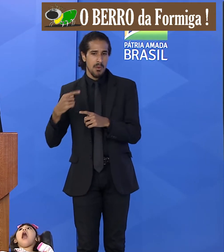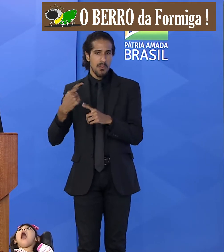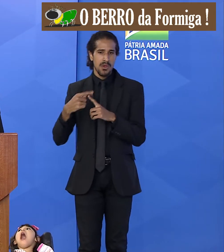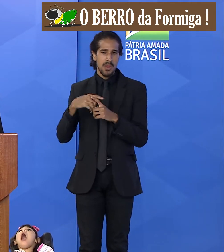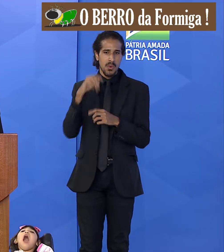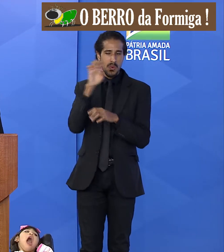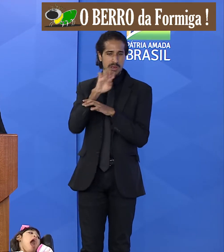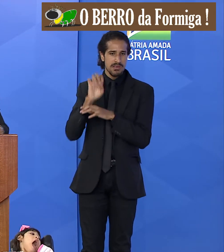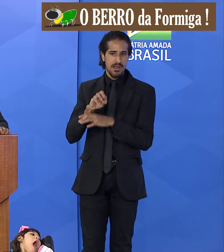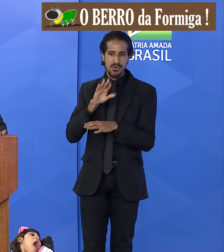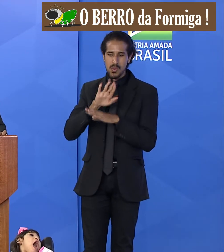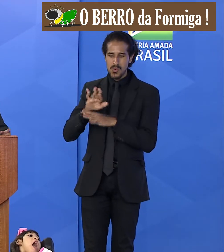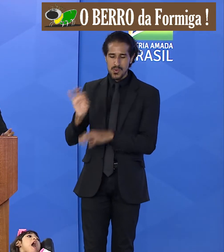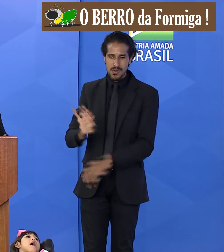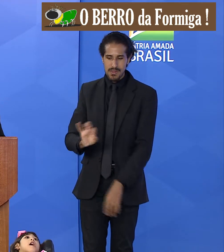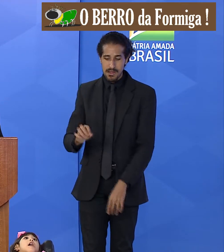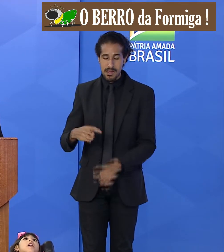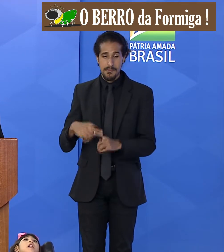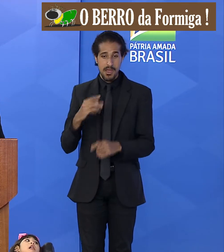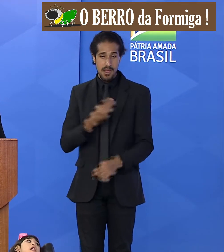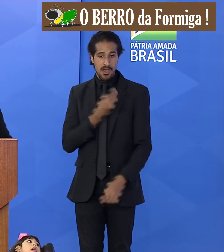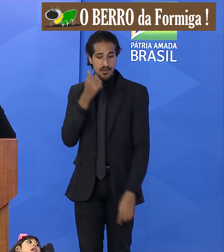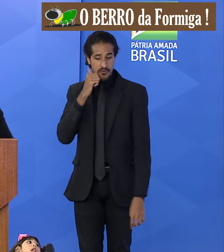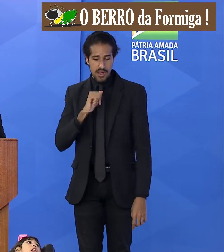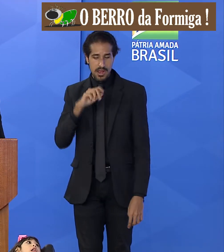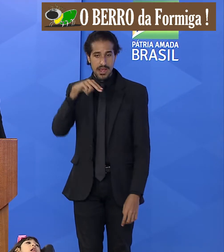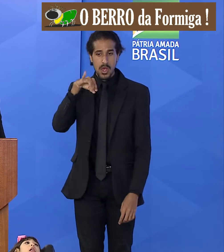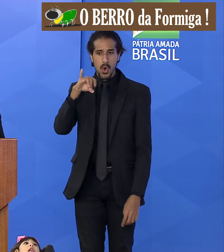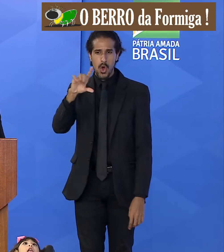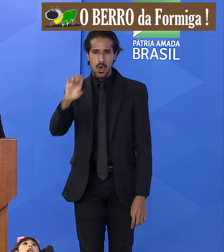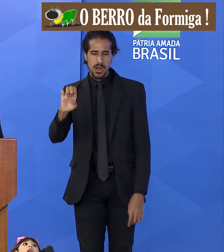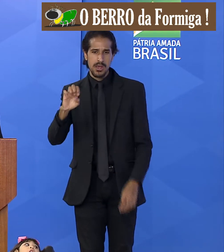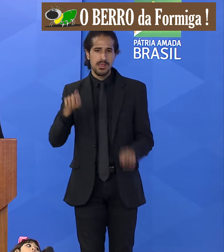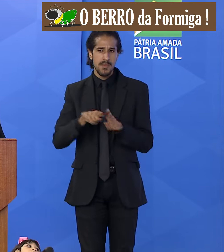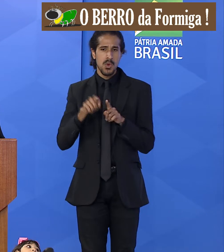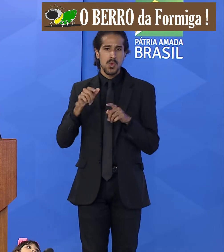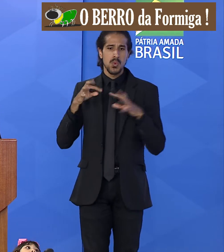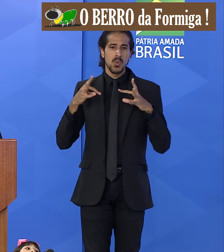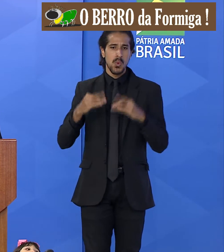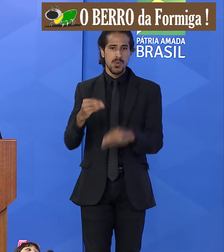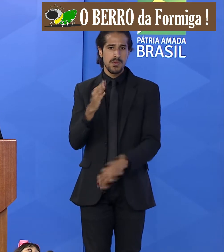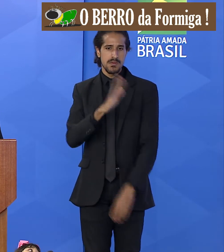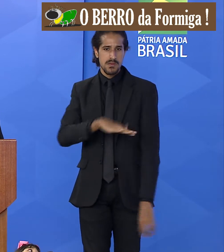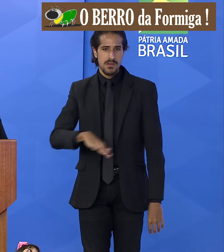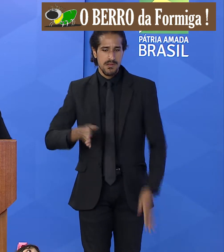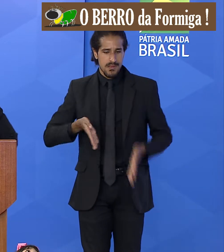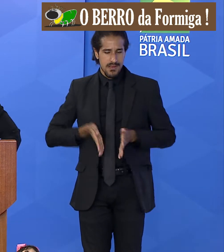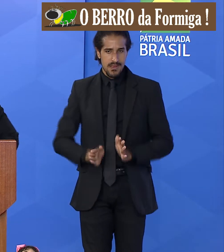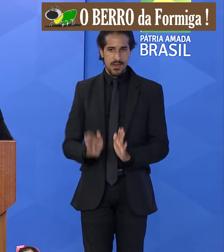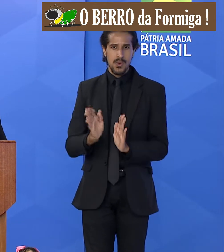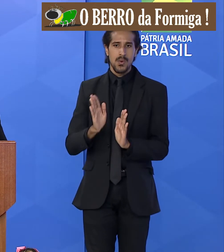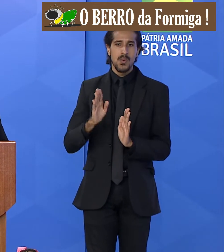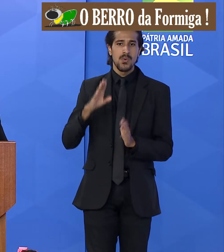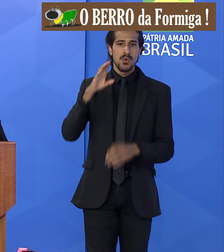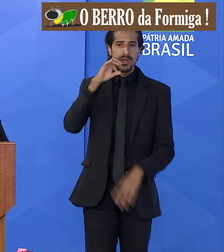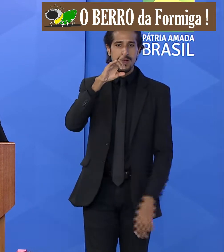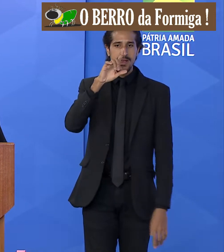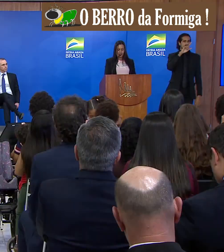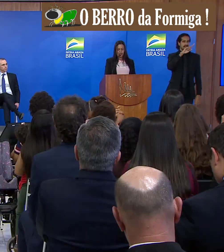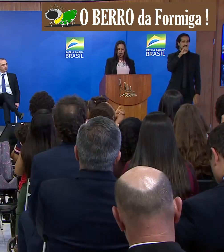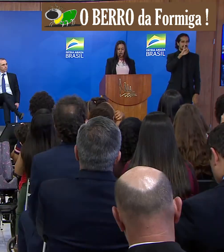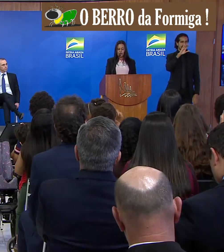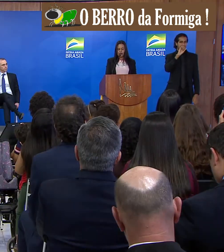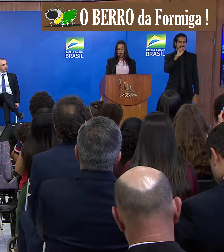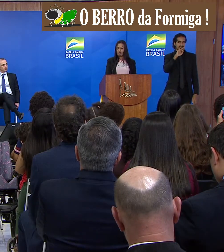filha que aqui se faz presente Nicole de todas as crianças que nasceram com a síndrome congênita do zika vírus no meu país